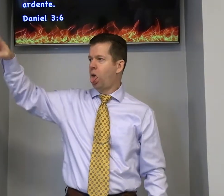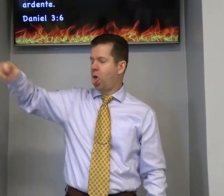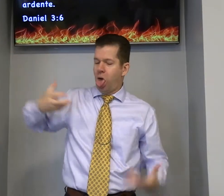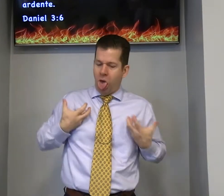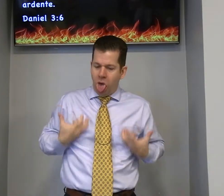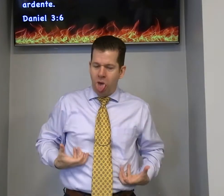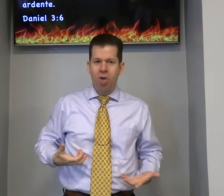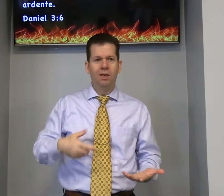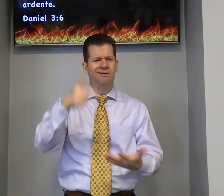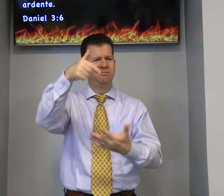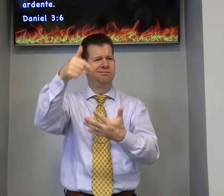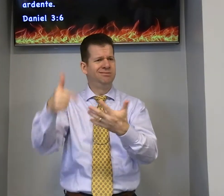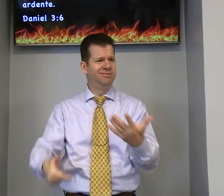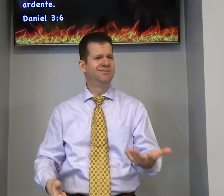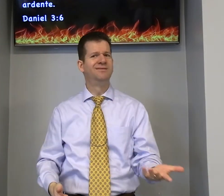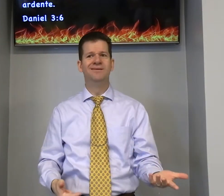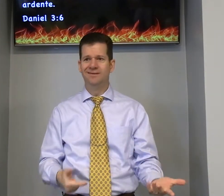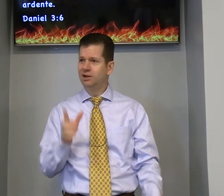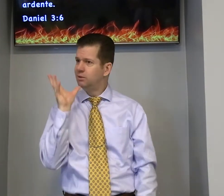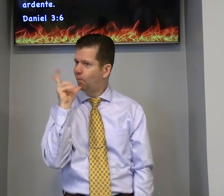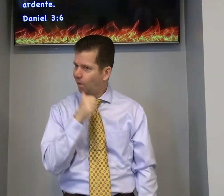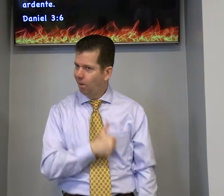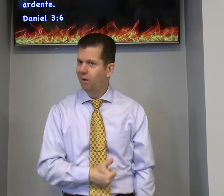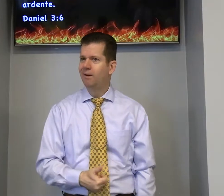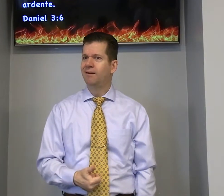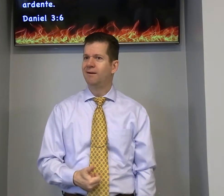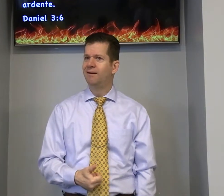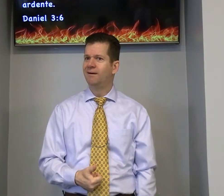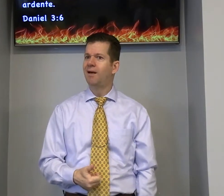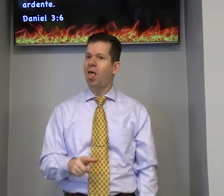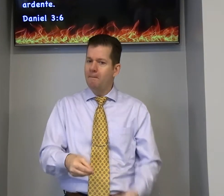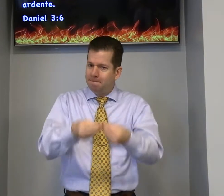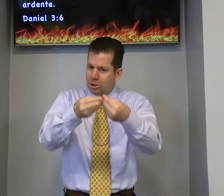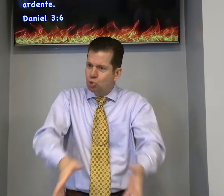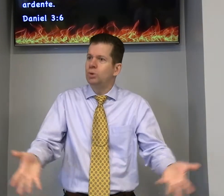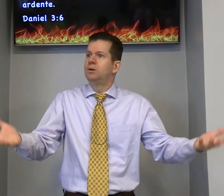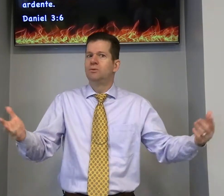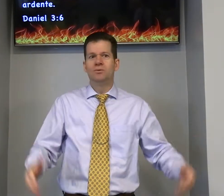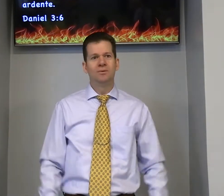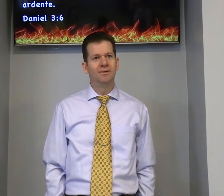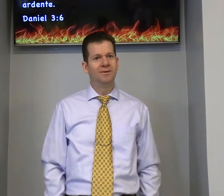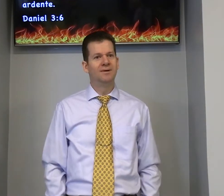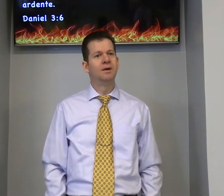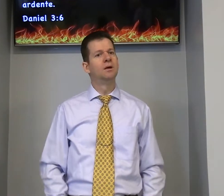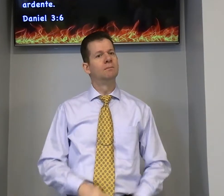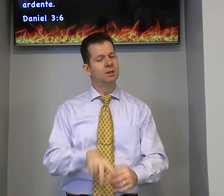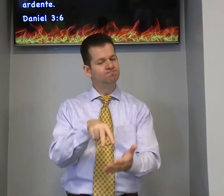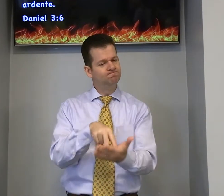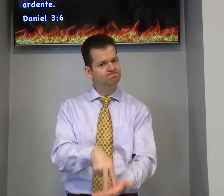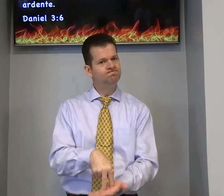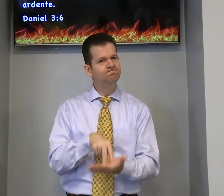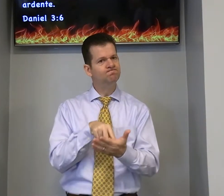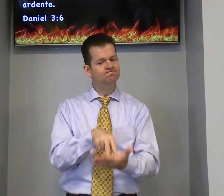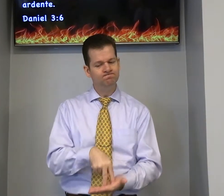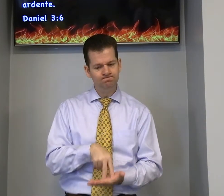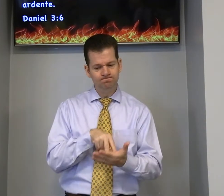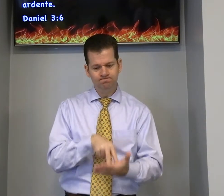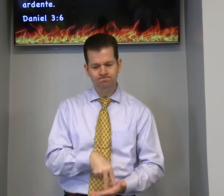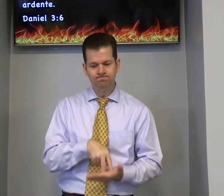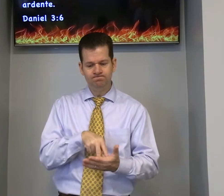para ganhar andar a pé para a igreja é ressentivo e demora então tem um prejuízo indo na igreja mas